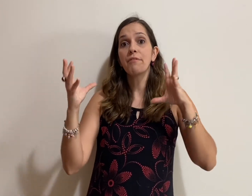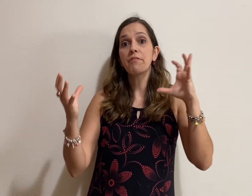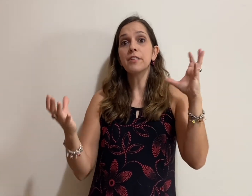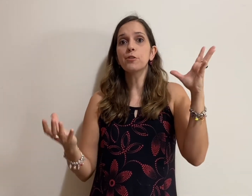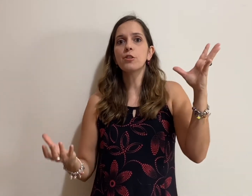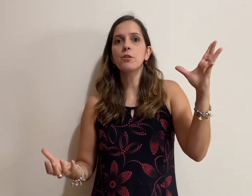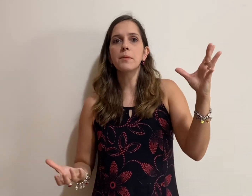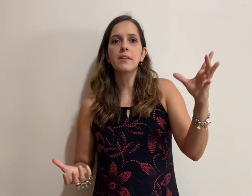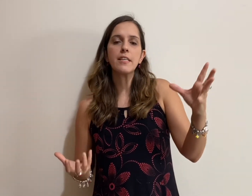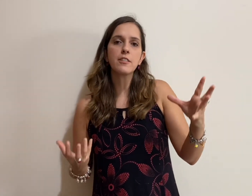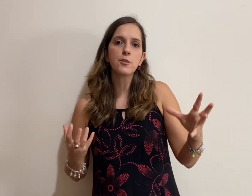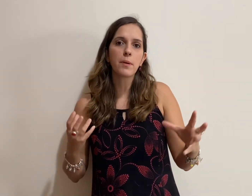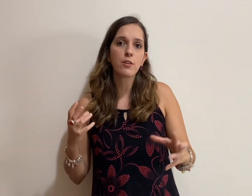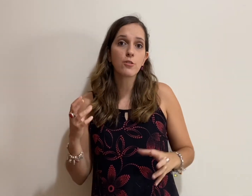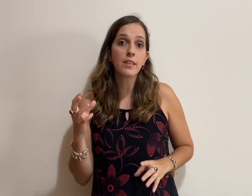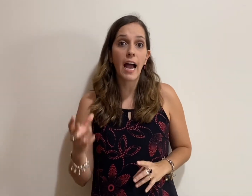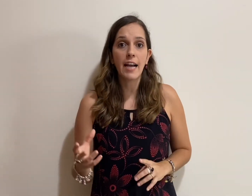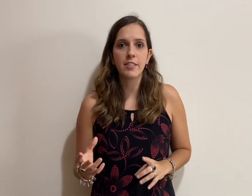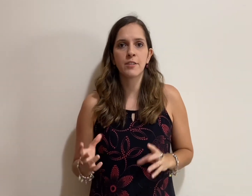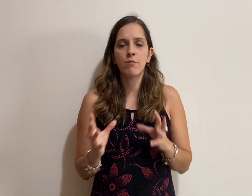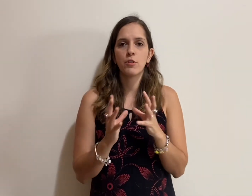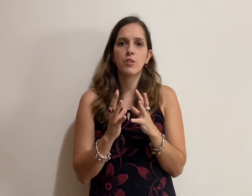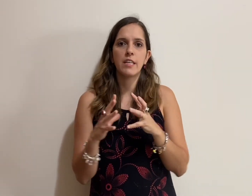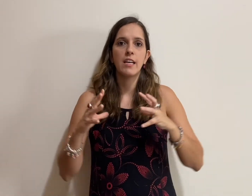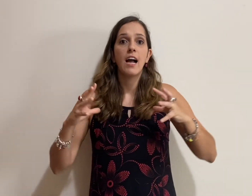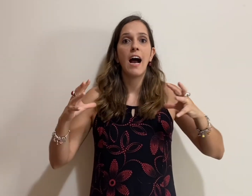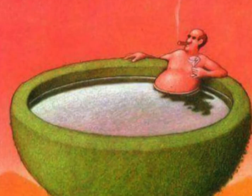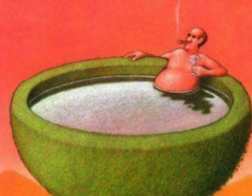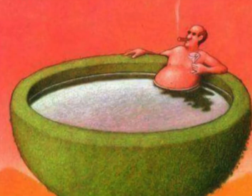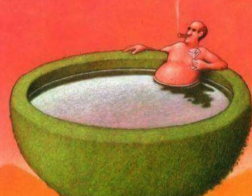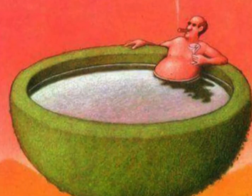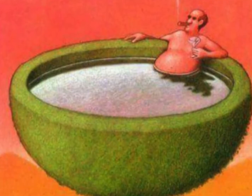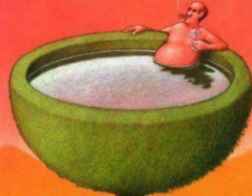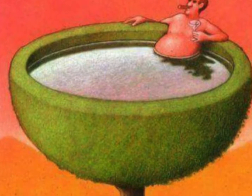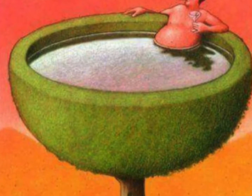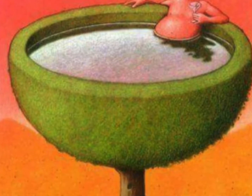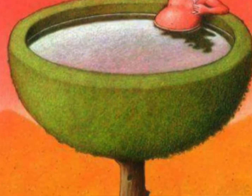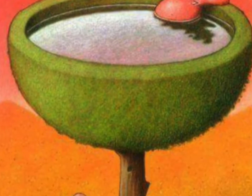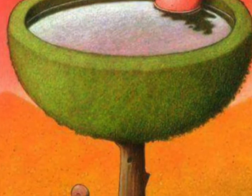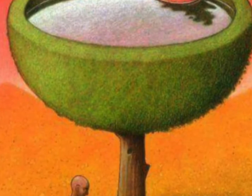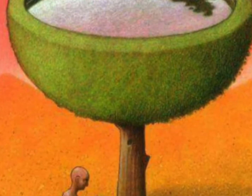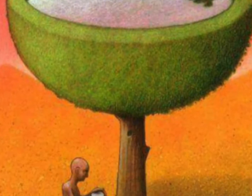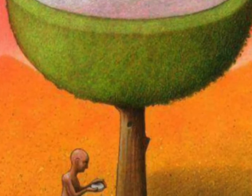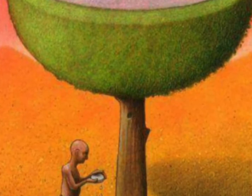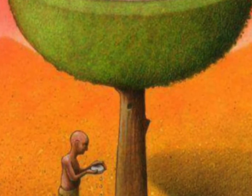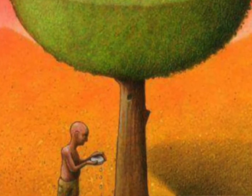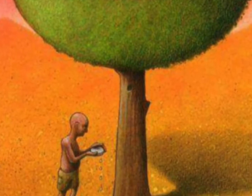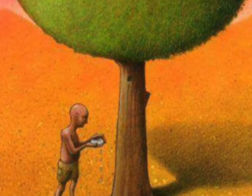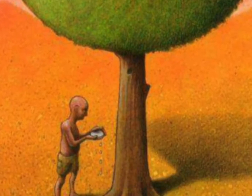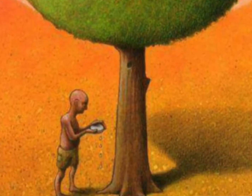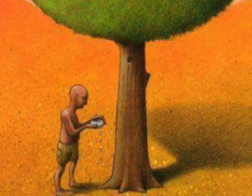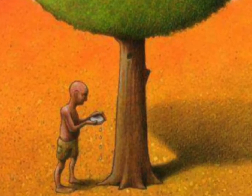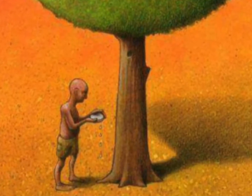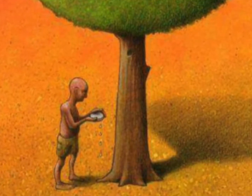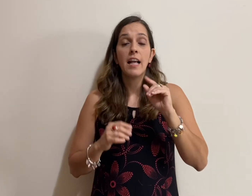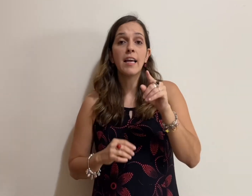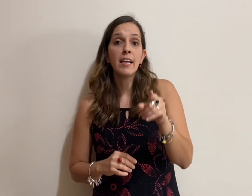fisionomia desses personagens. Então, você alonga um pouco uma figura, né? Você diminui. Ele